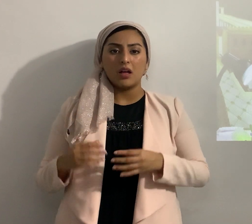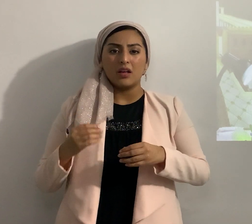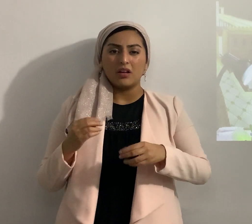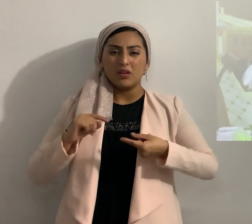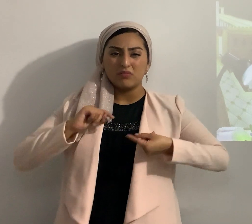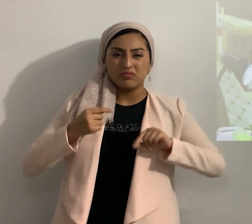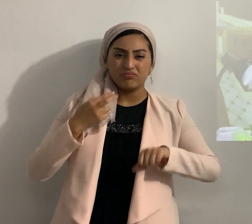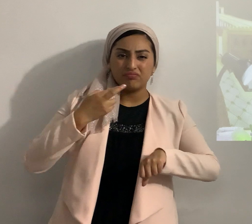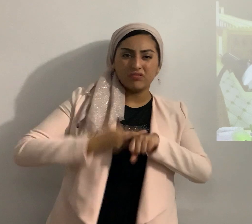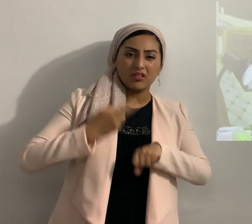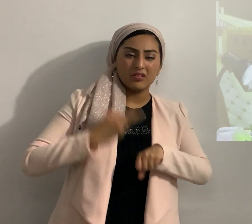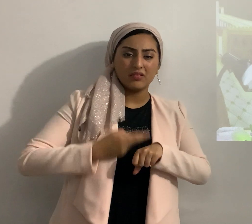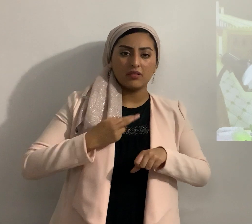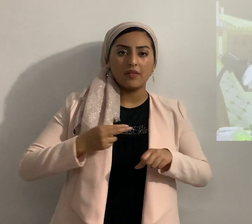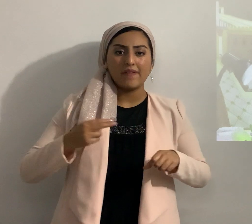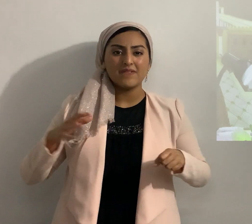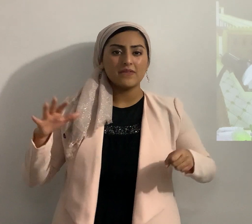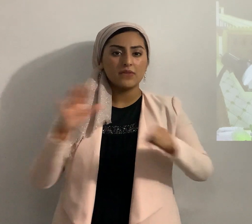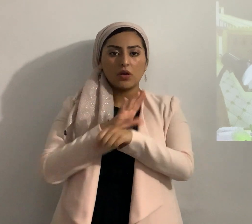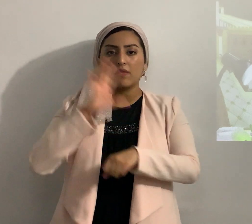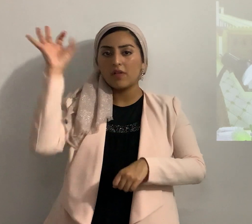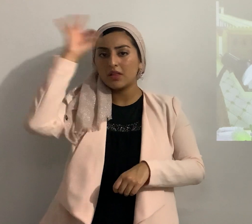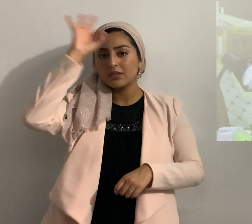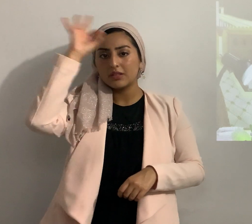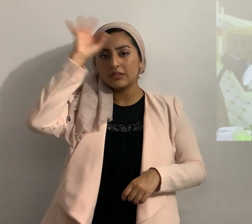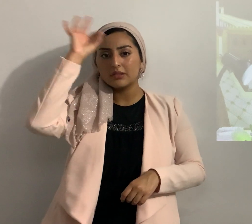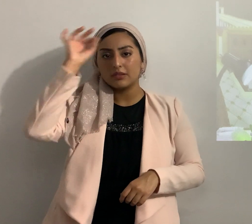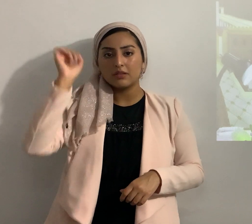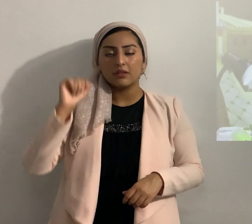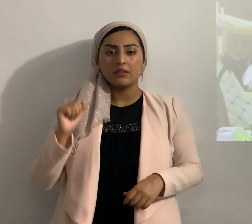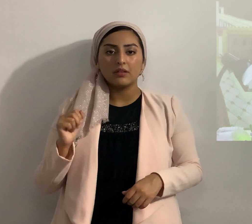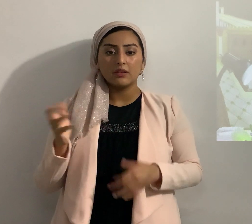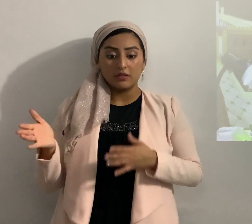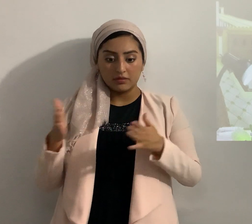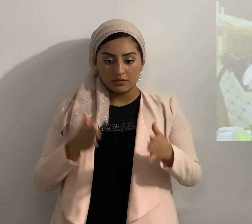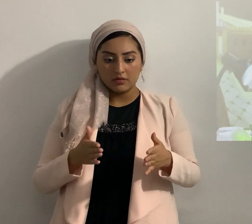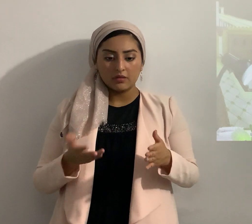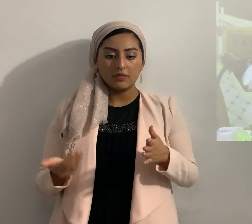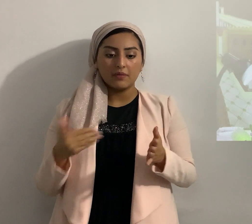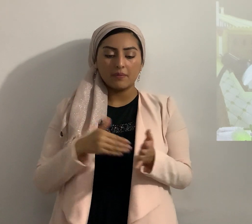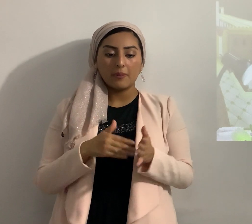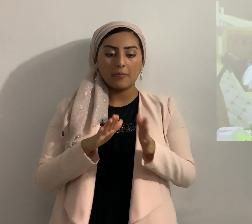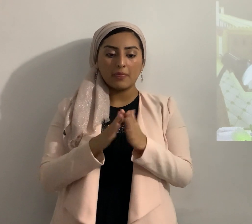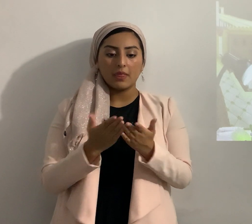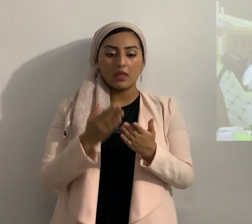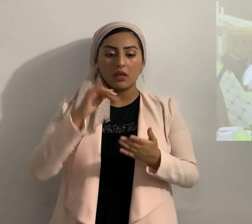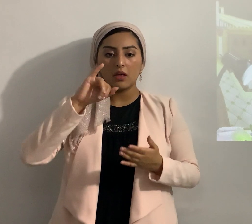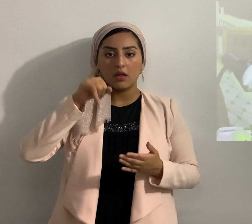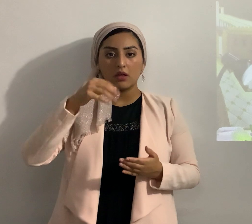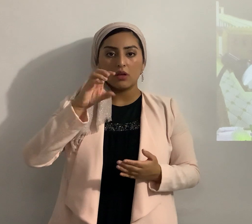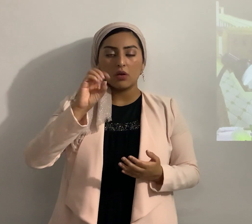lleno de incredulidad ahora vamos otra vez al libro de Josué Amado Sahim